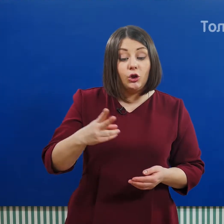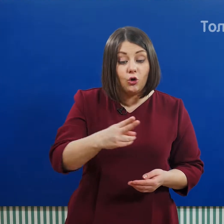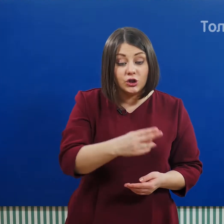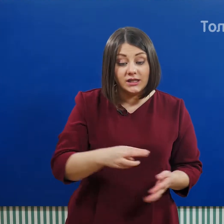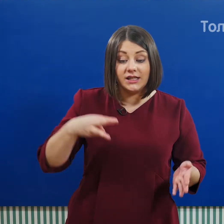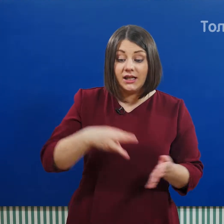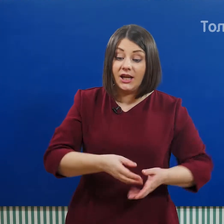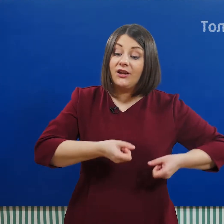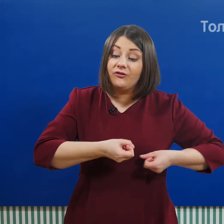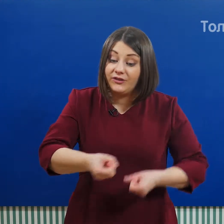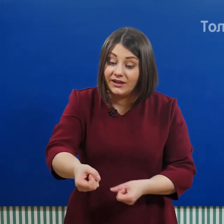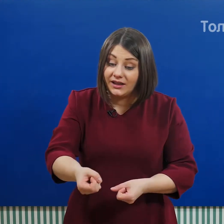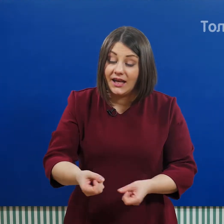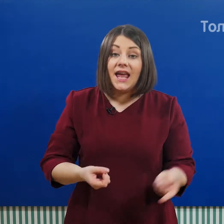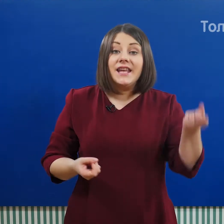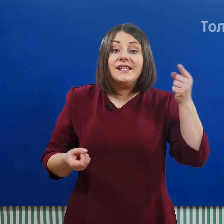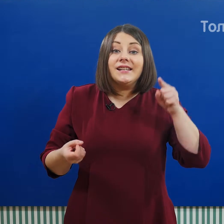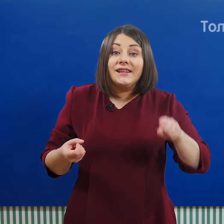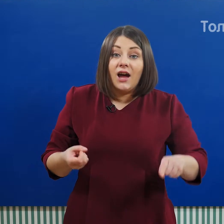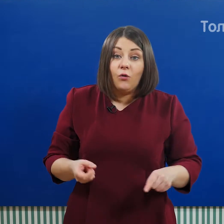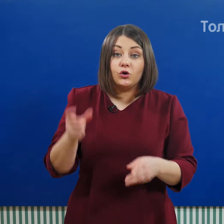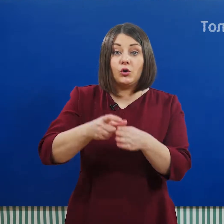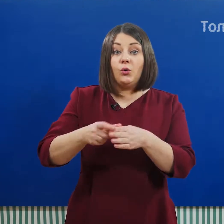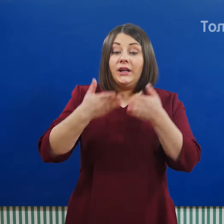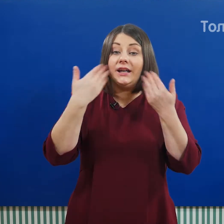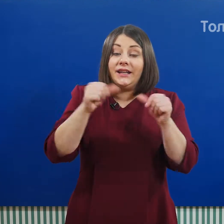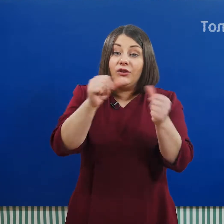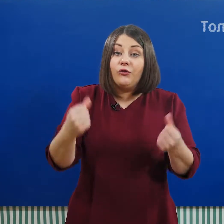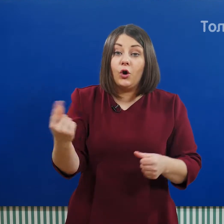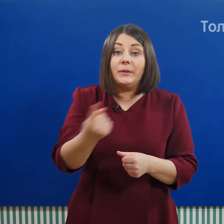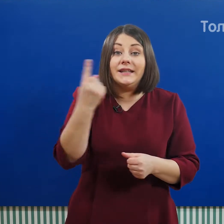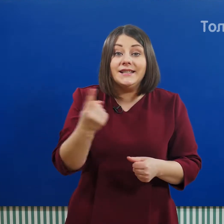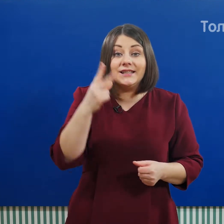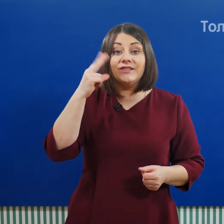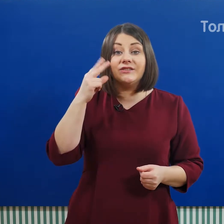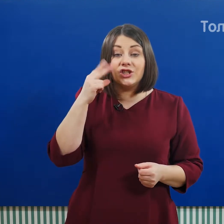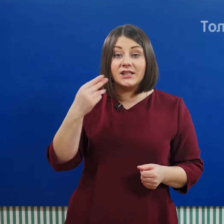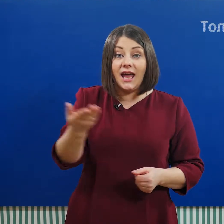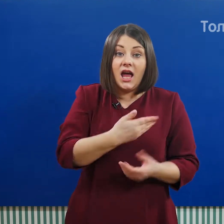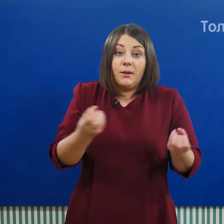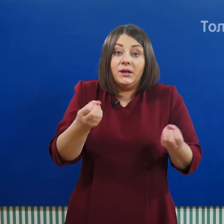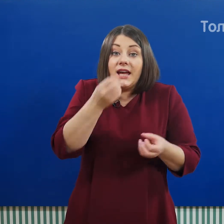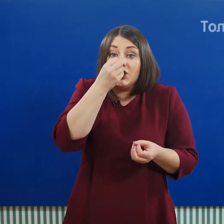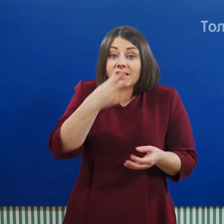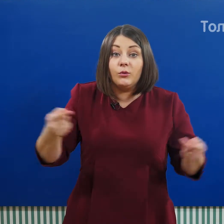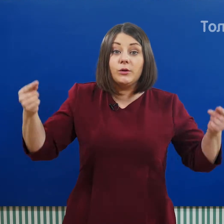ножницы, вилы. Из-за того, что у них нет формы единственного числа, мы даже не сможем